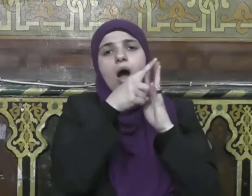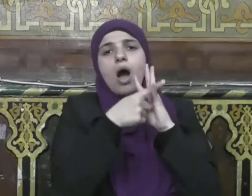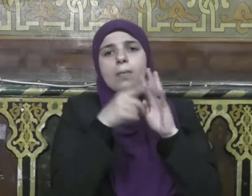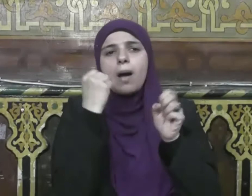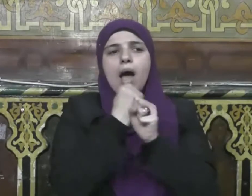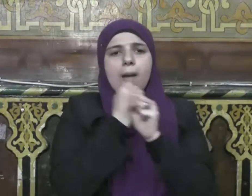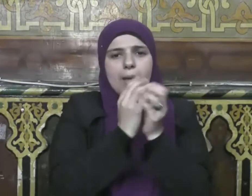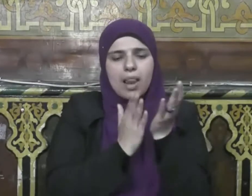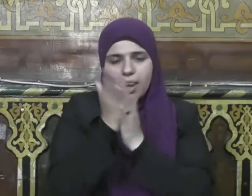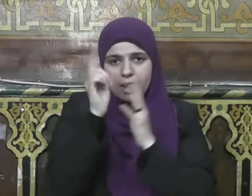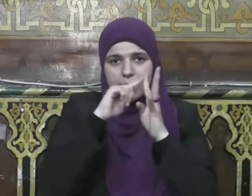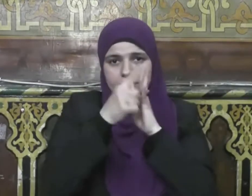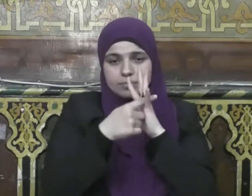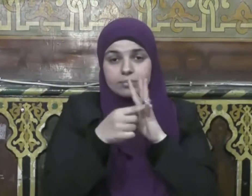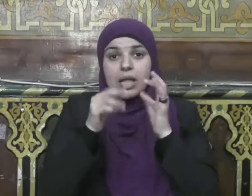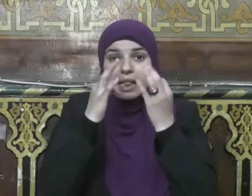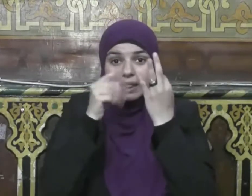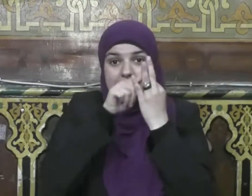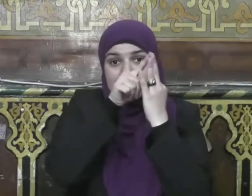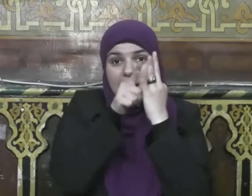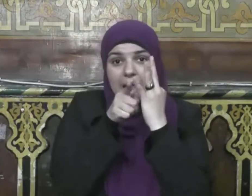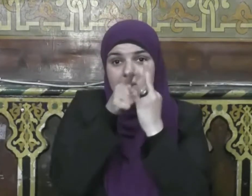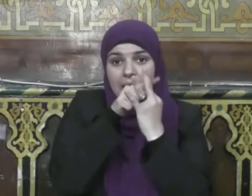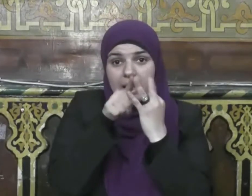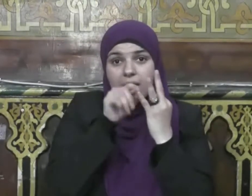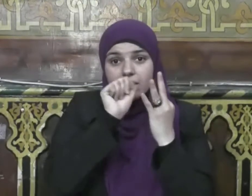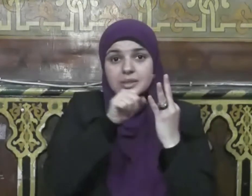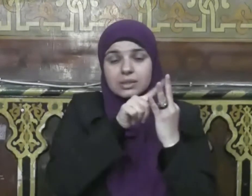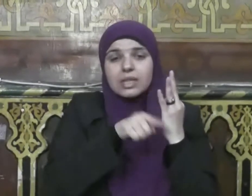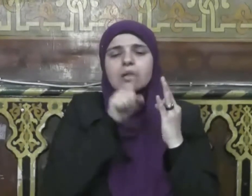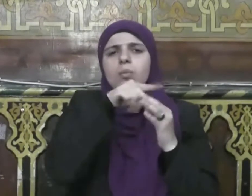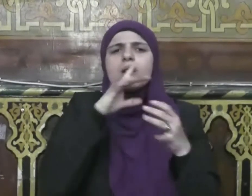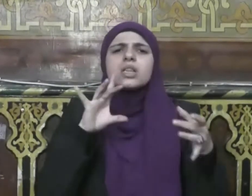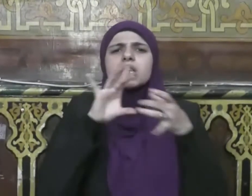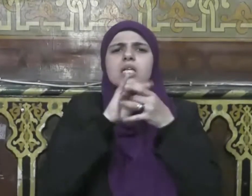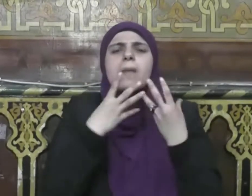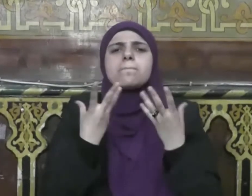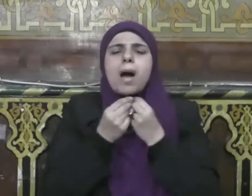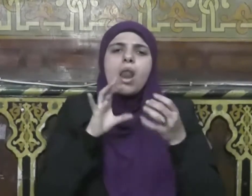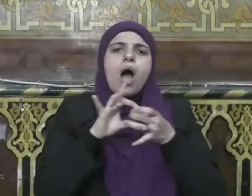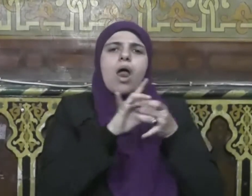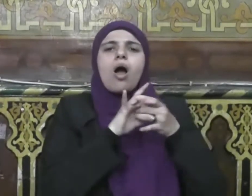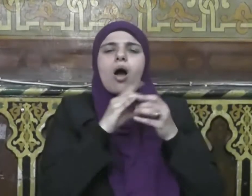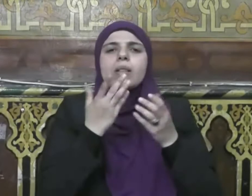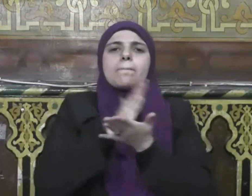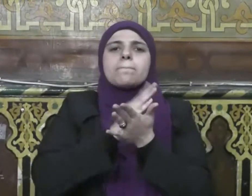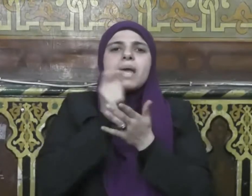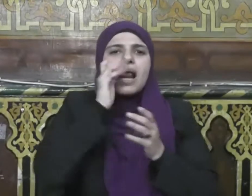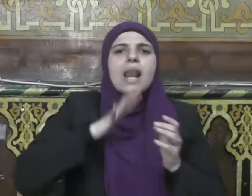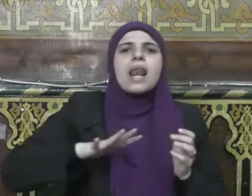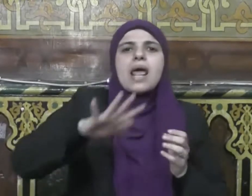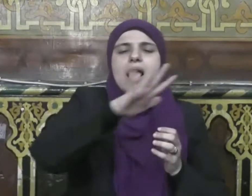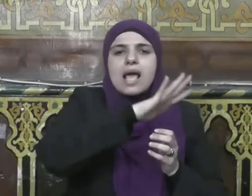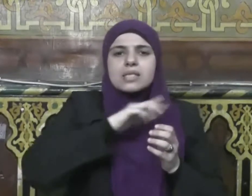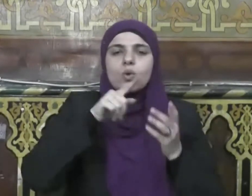بالعلاقات بين الناس وهي طعام الطعام وإفشاء السلام وصلة